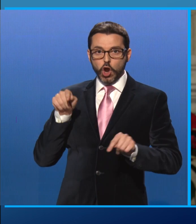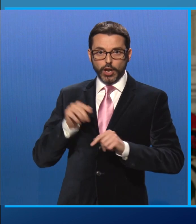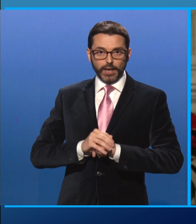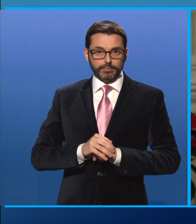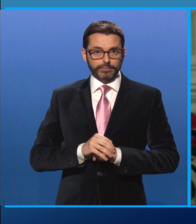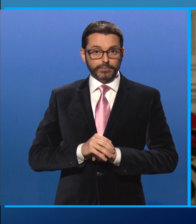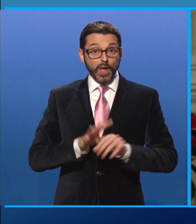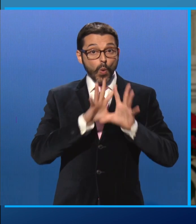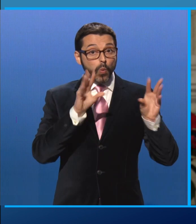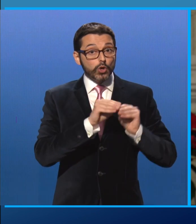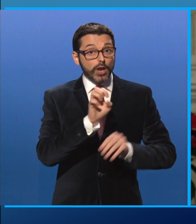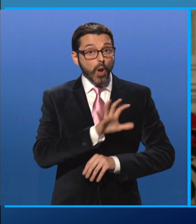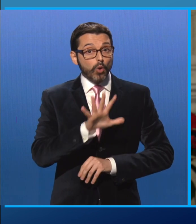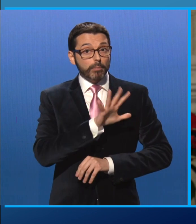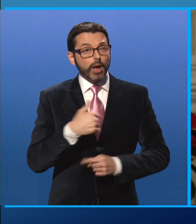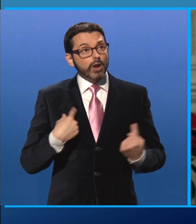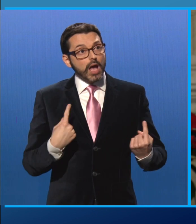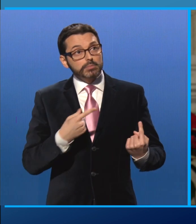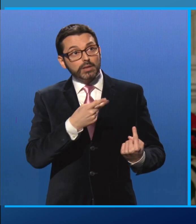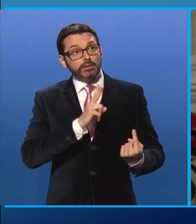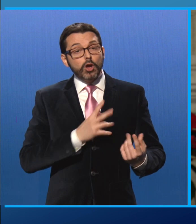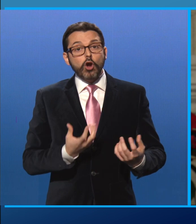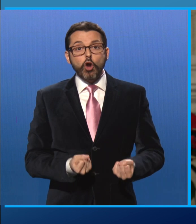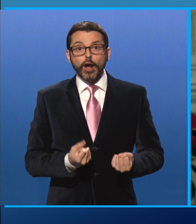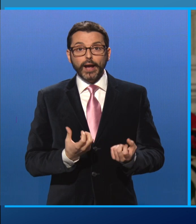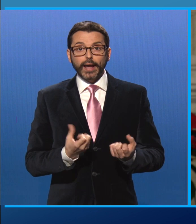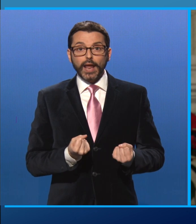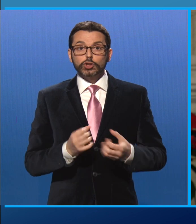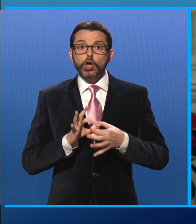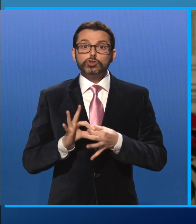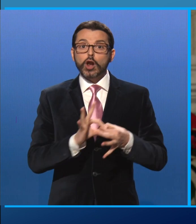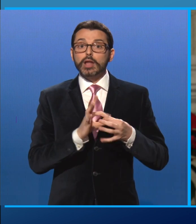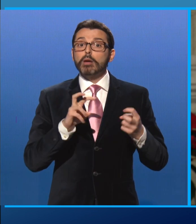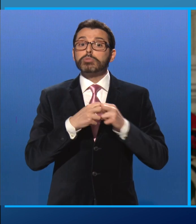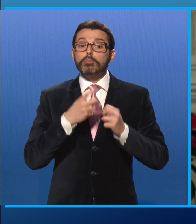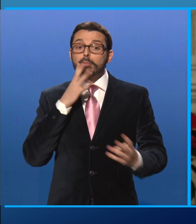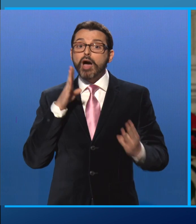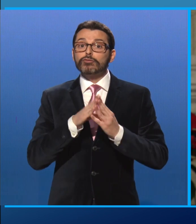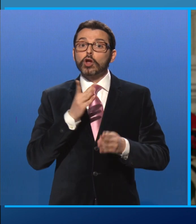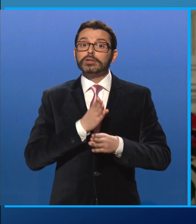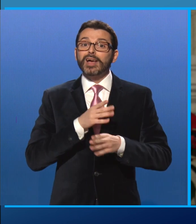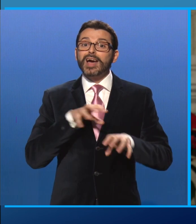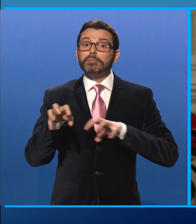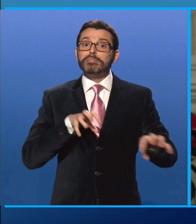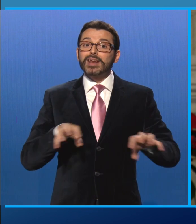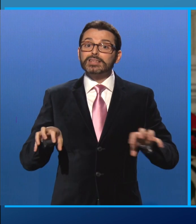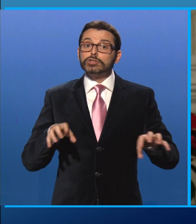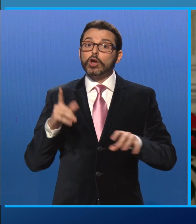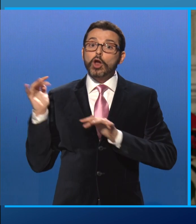attendiamo gesti di concreta solidarietà sul problema della ripartizione dei profughi e della gestione dignitosa dei